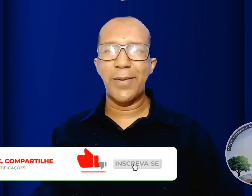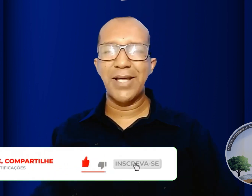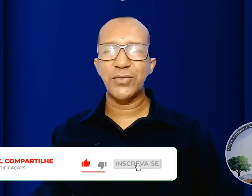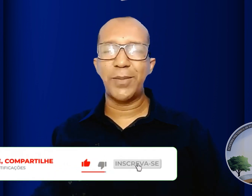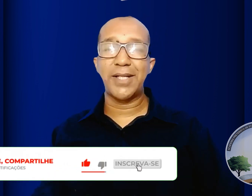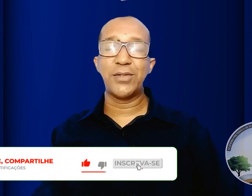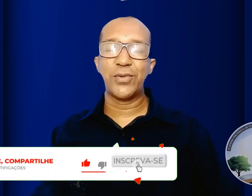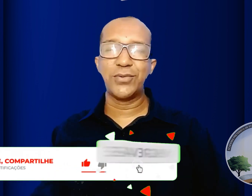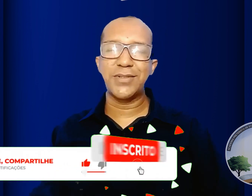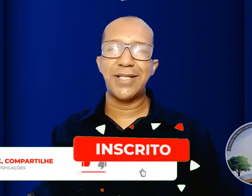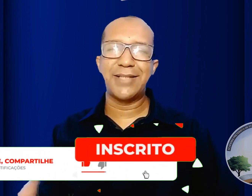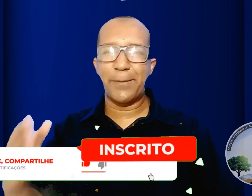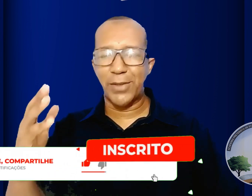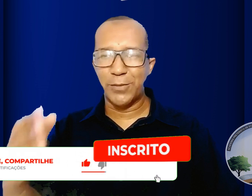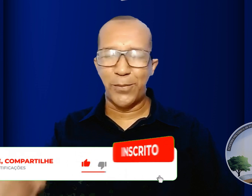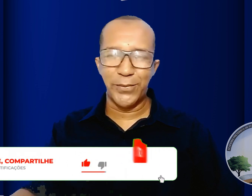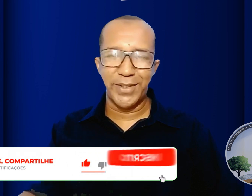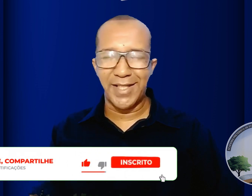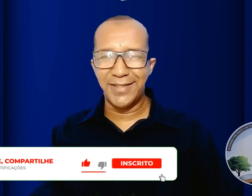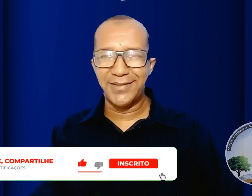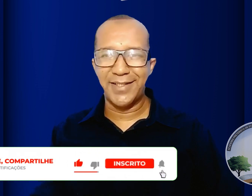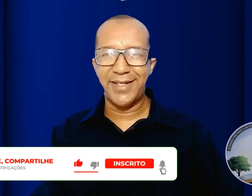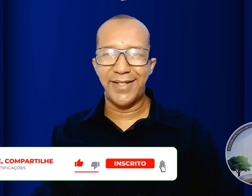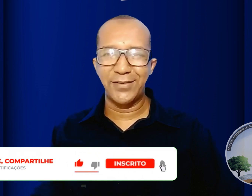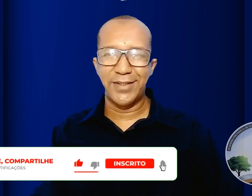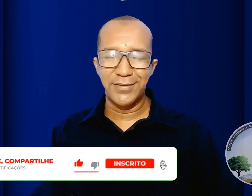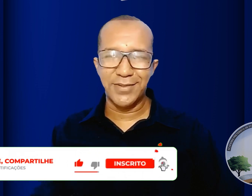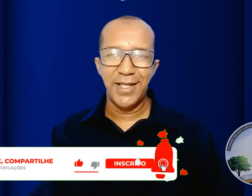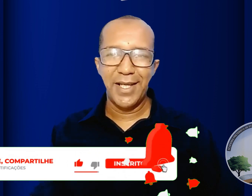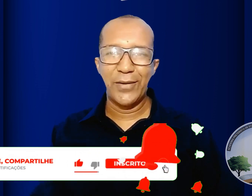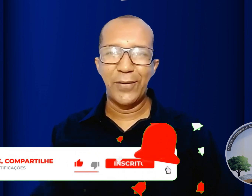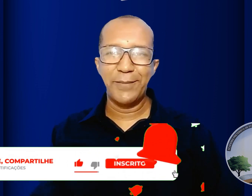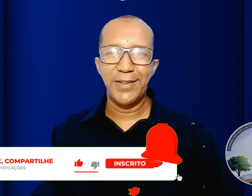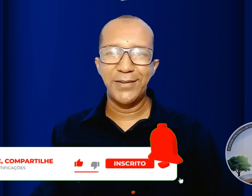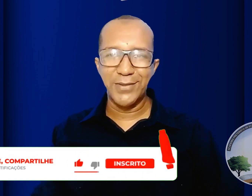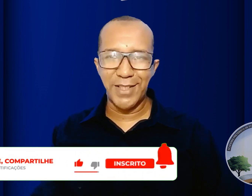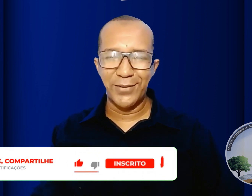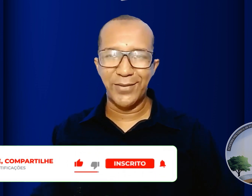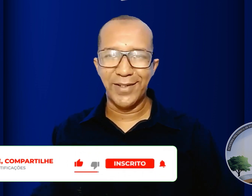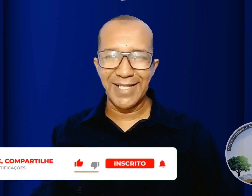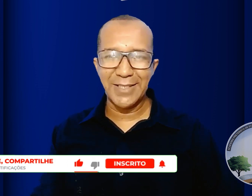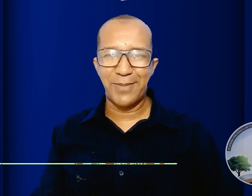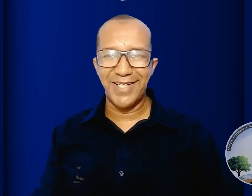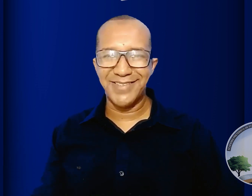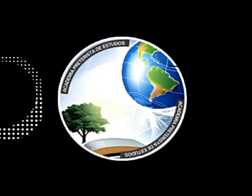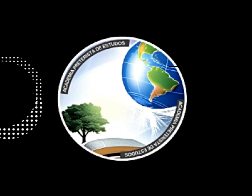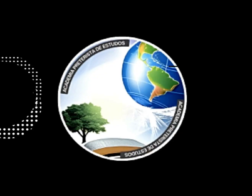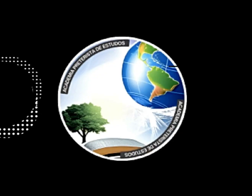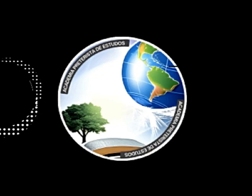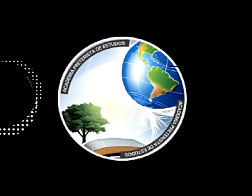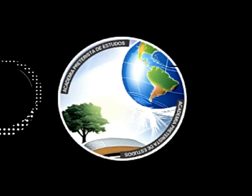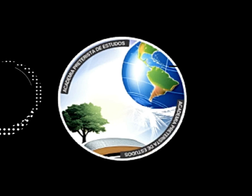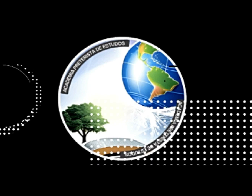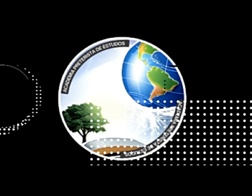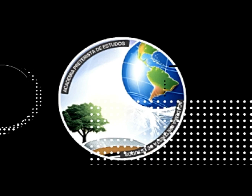abraço obrigado a todos e até a próxima oportunidade querido Deus em nome do Senhor graças e paz e